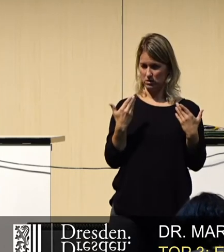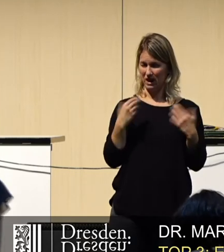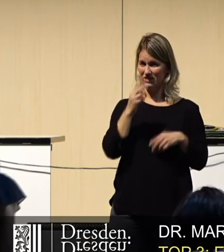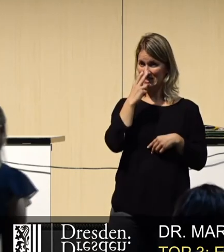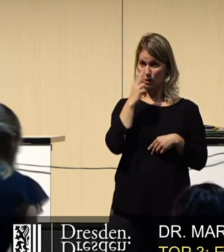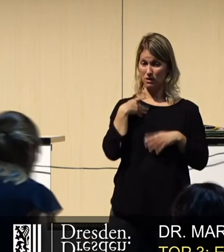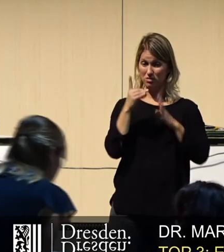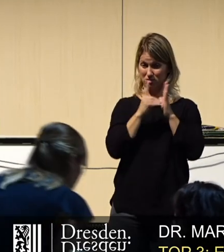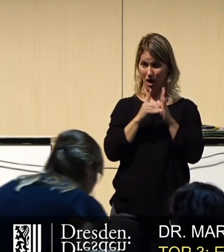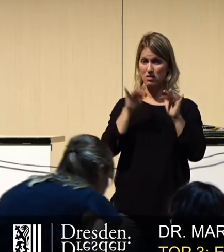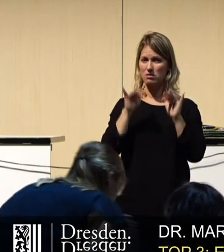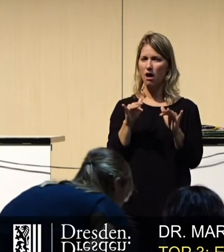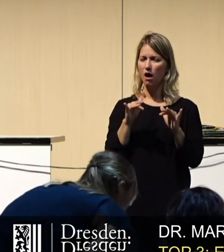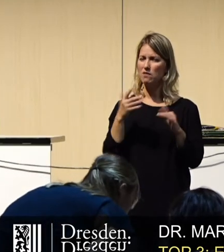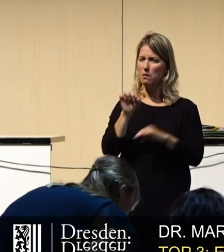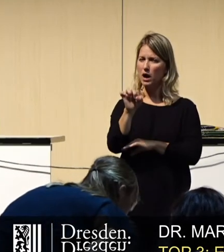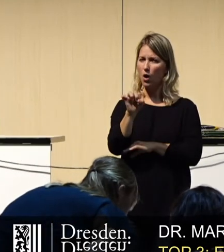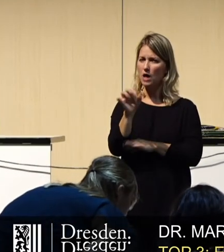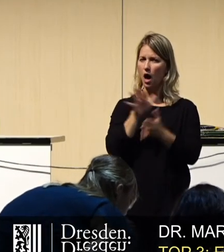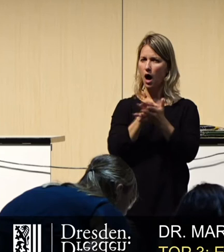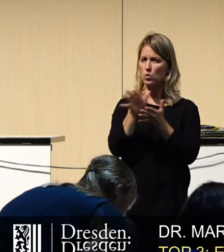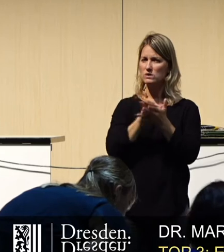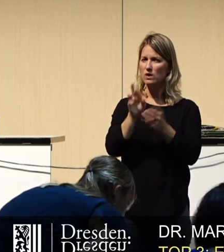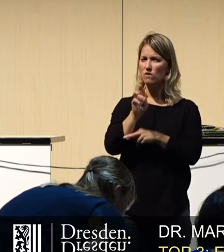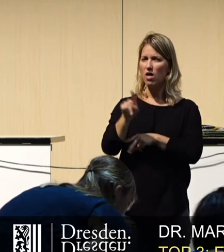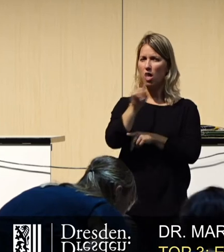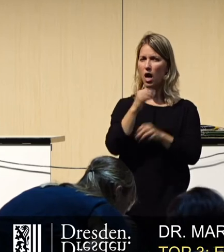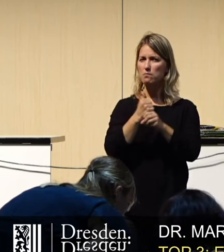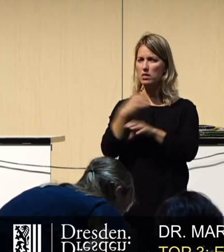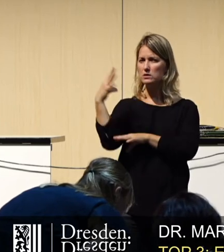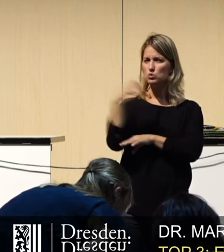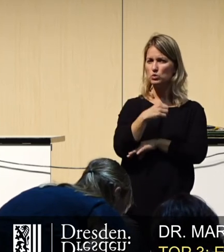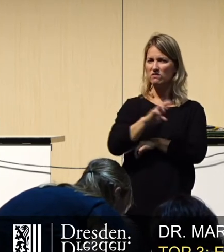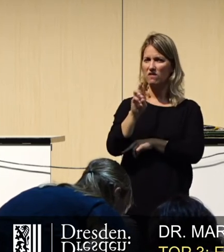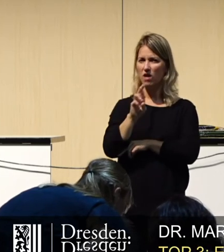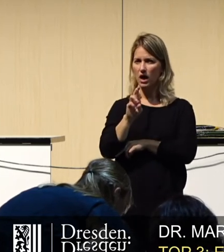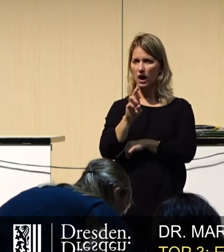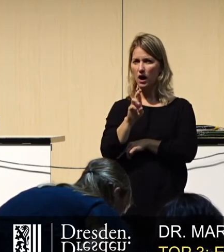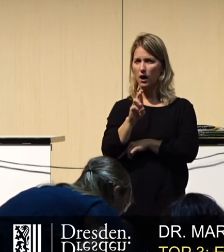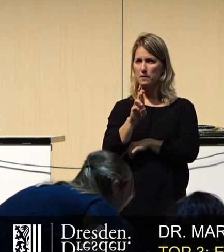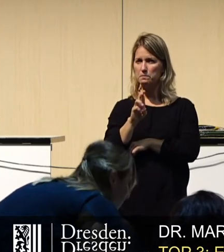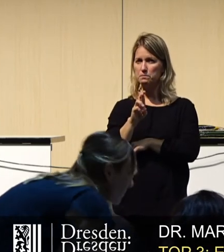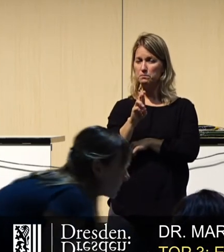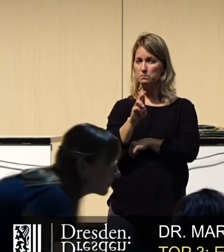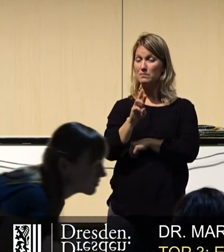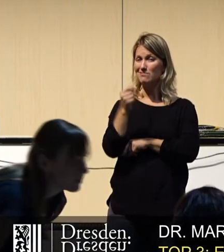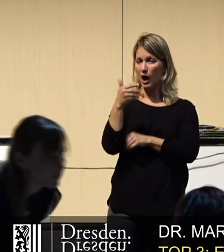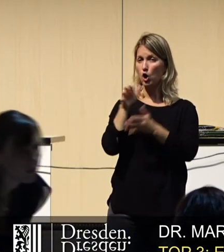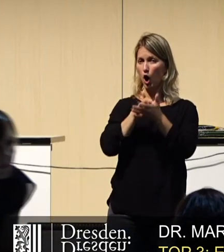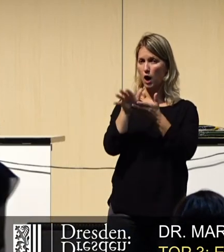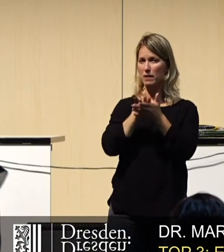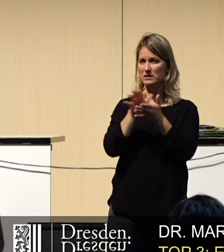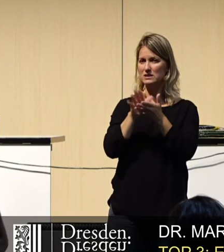diese Daten? Wer darf das auswerten? Wer hat Zugriff drauf? Werden sie kommerziell verwertet?